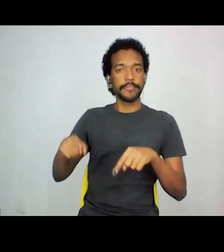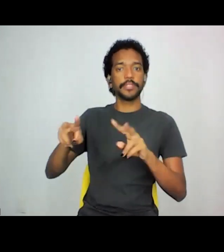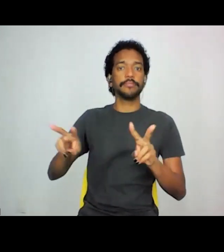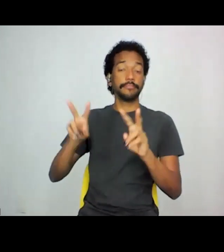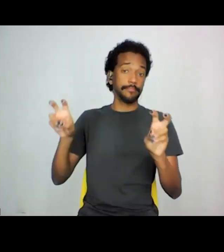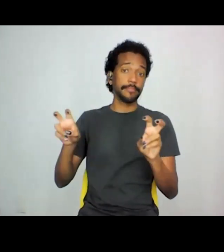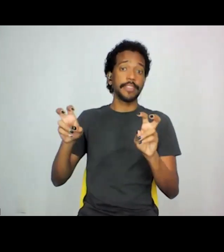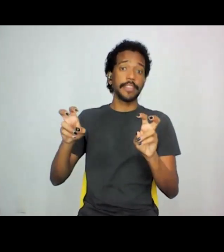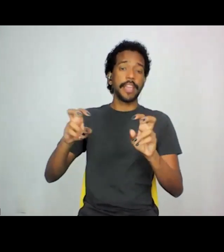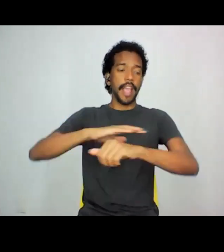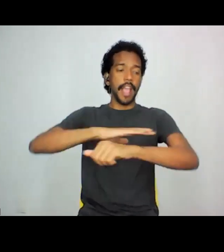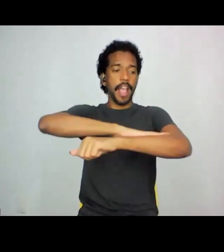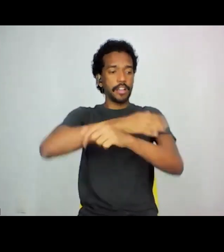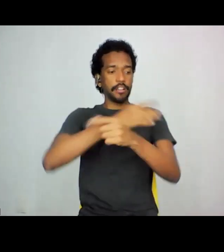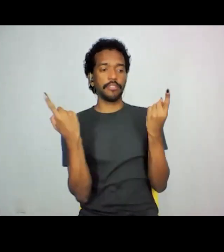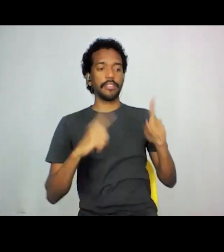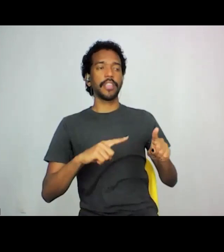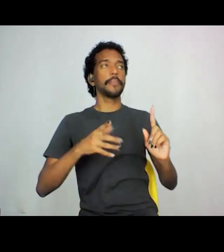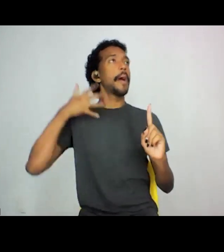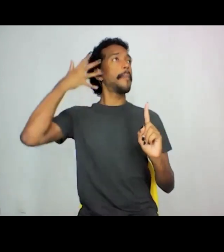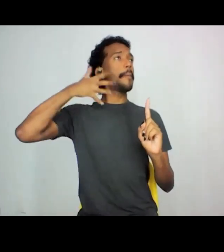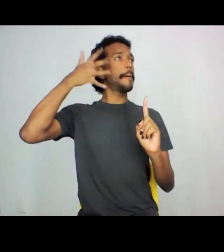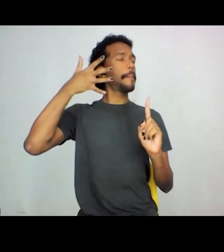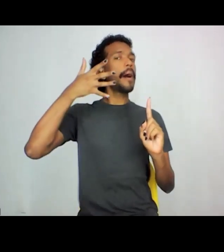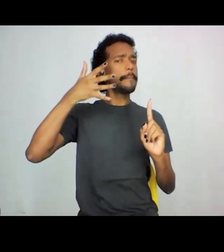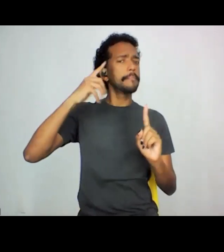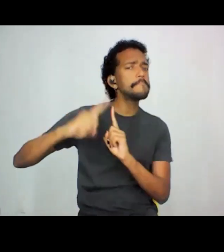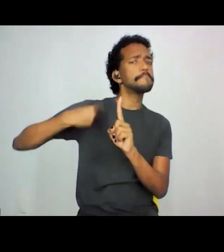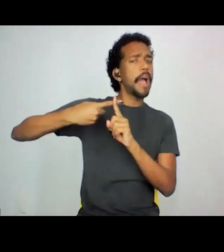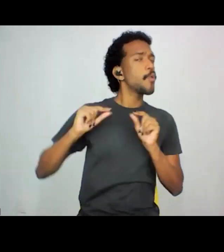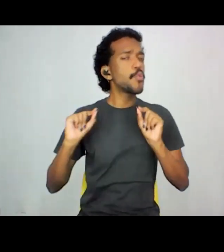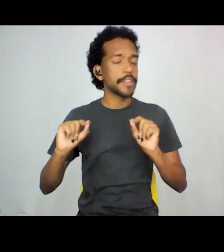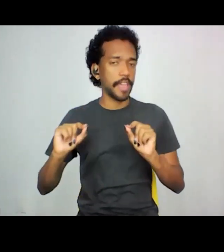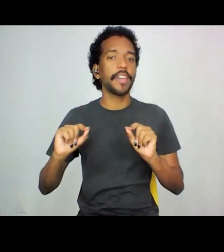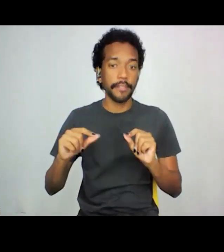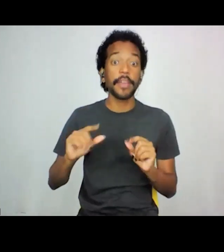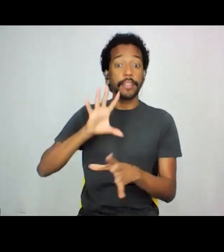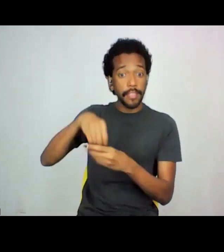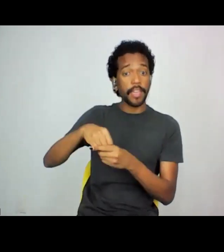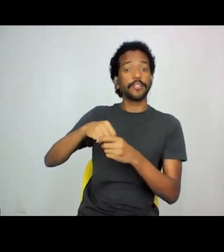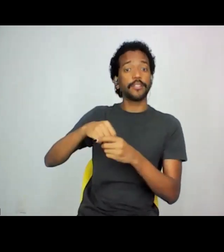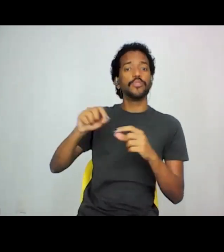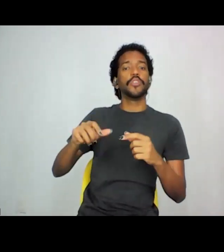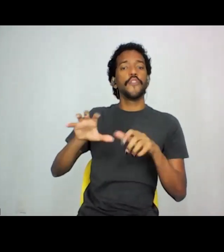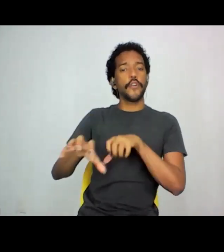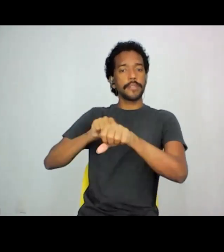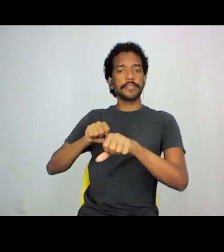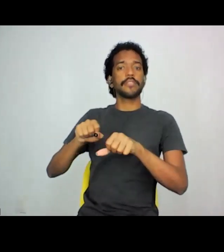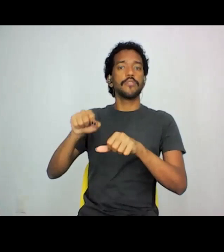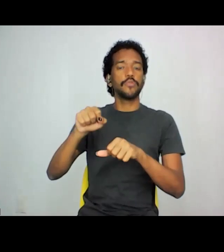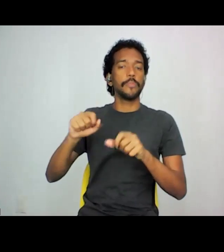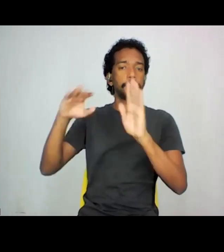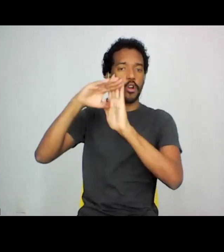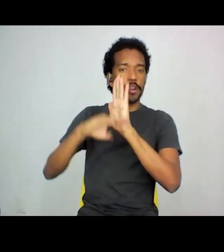antirracista, que ocorre no âmbito do ciclo formativo do Programa Sonhar o Mundo, do Sistema Estadual de Museus de São